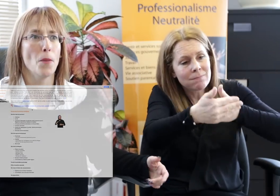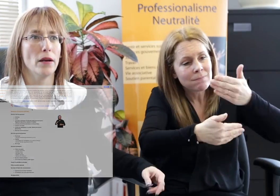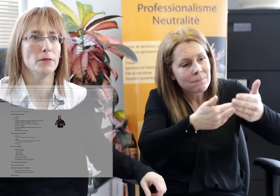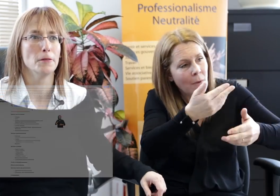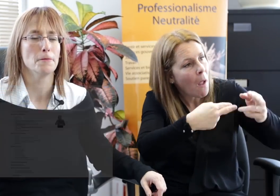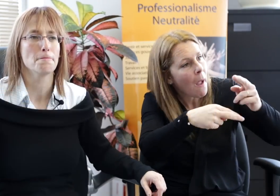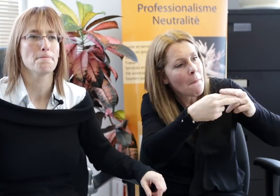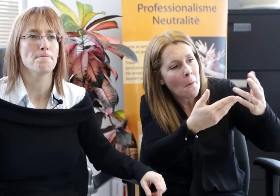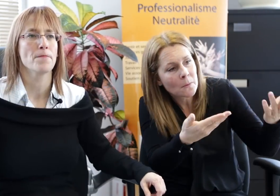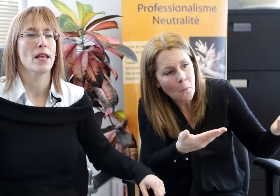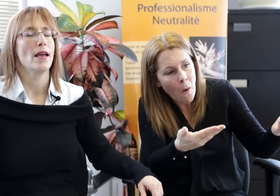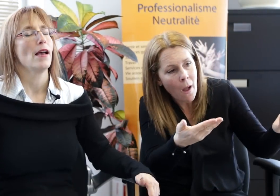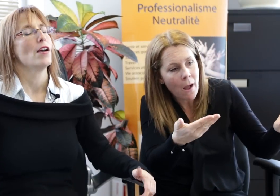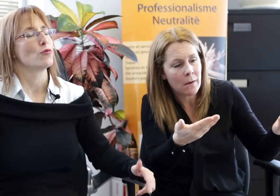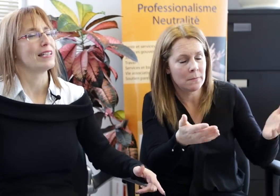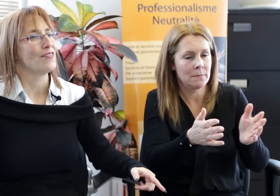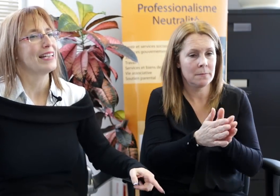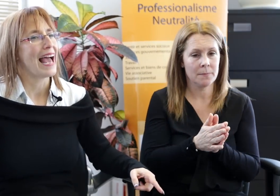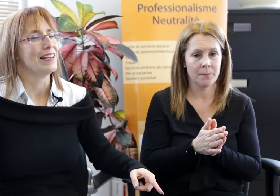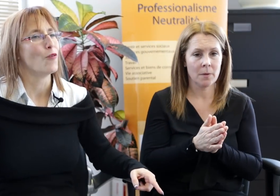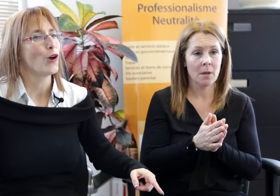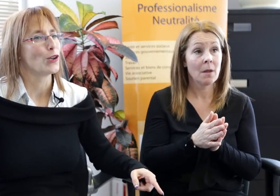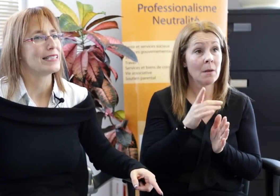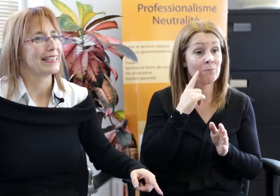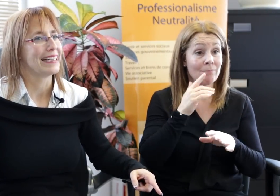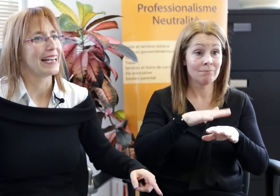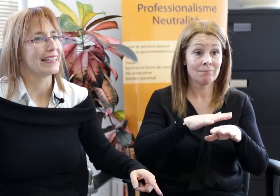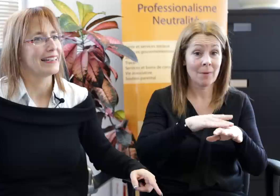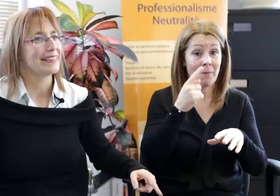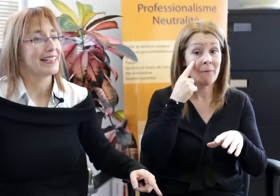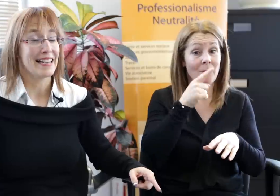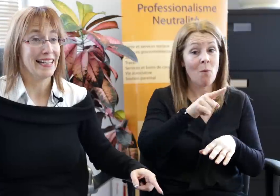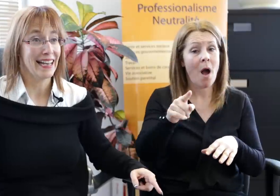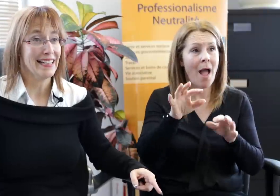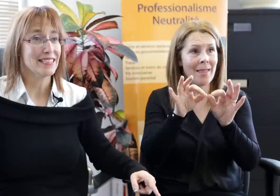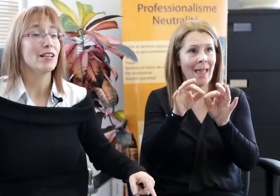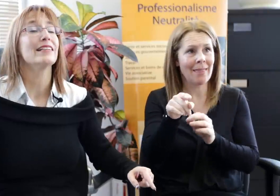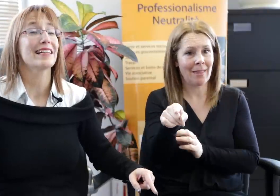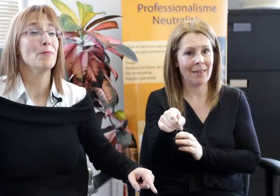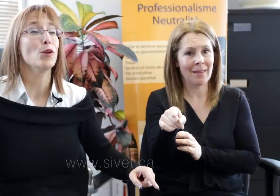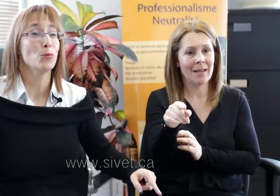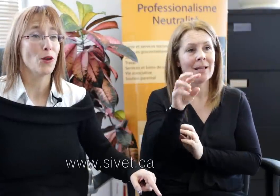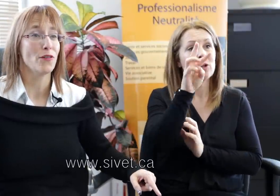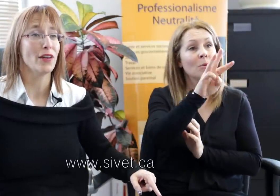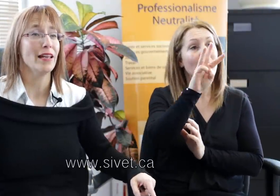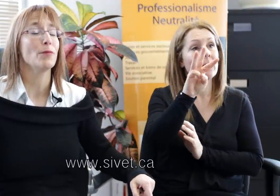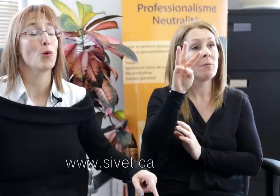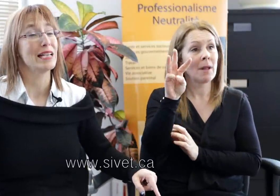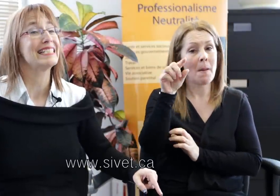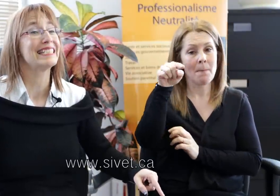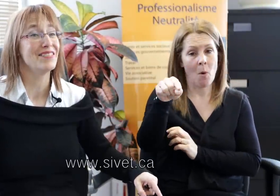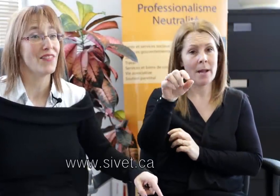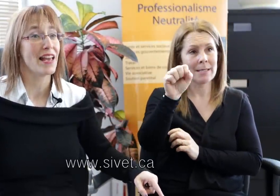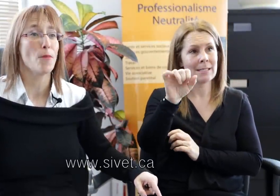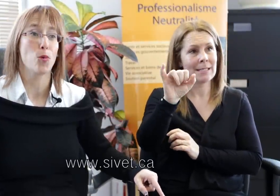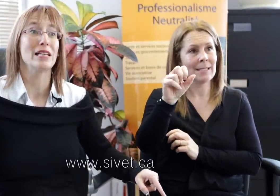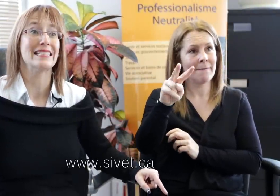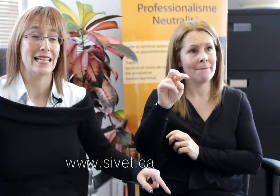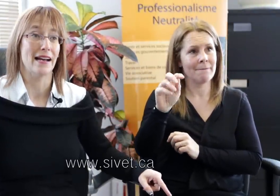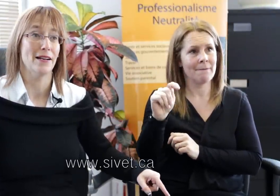demande. Je vous invite à aller voir notre site Internet. L'adresse www.civet.ca